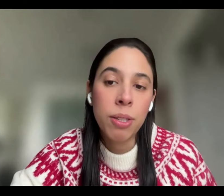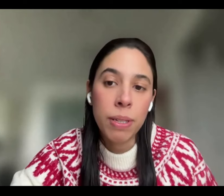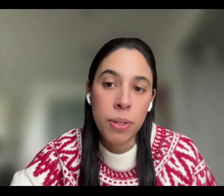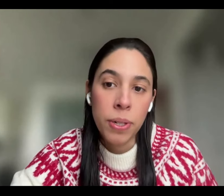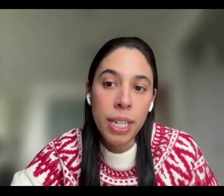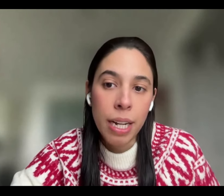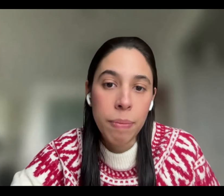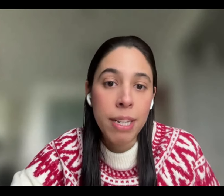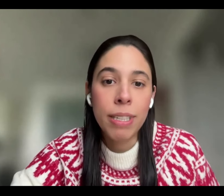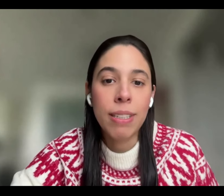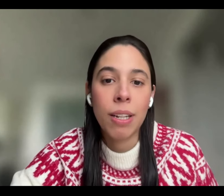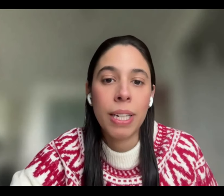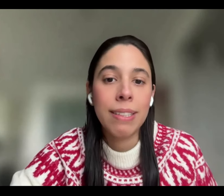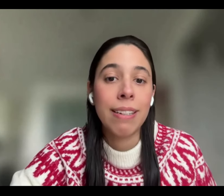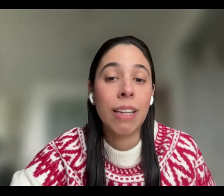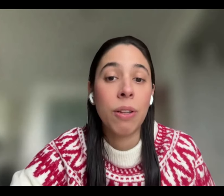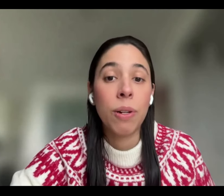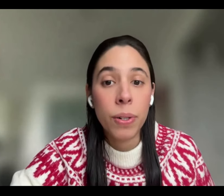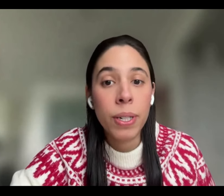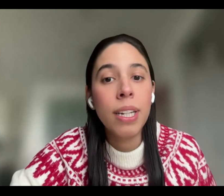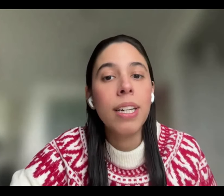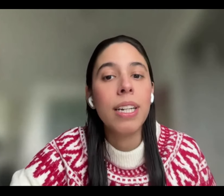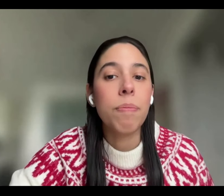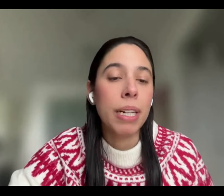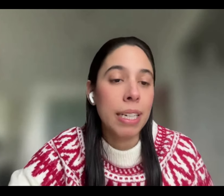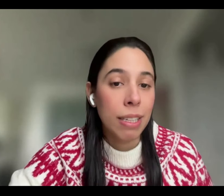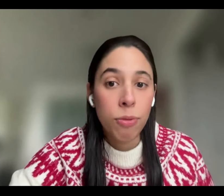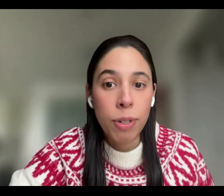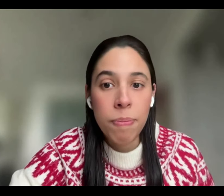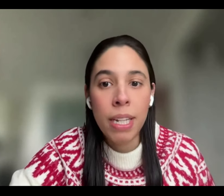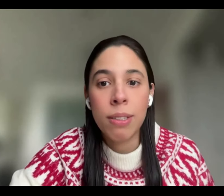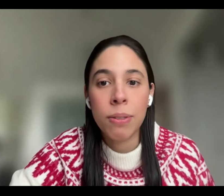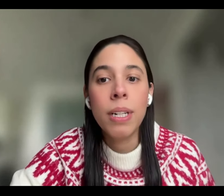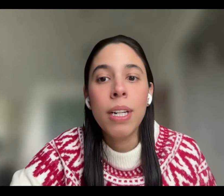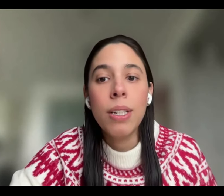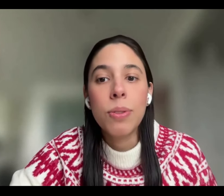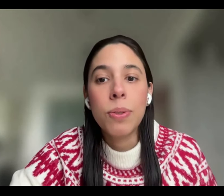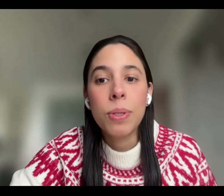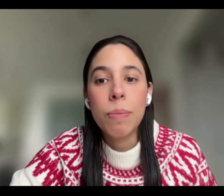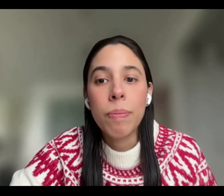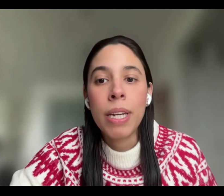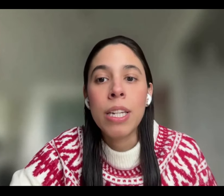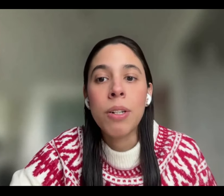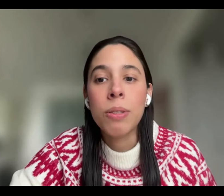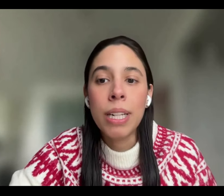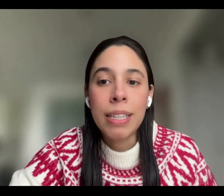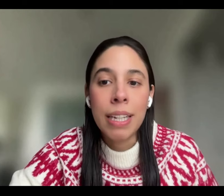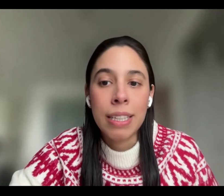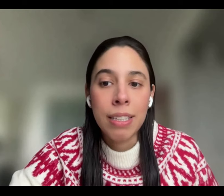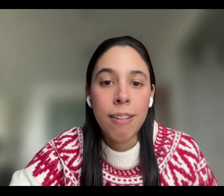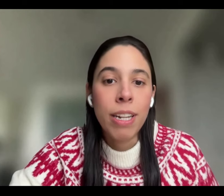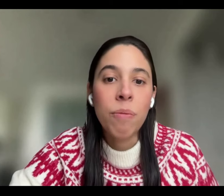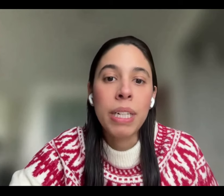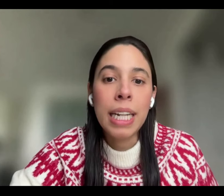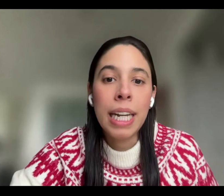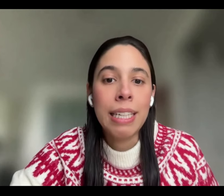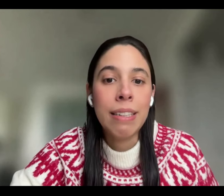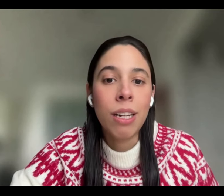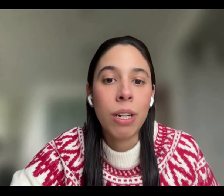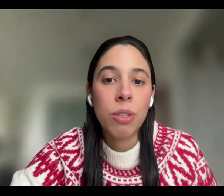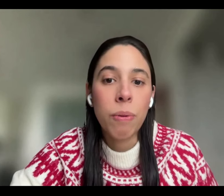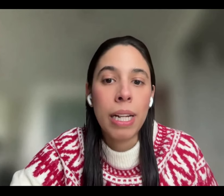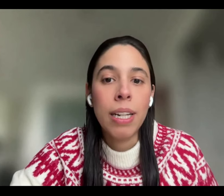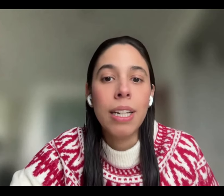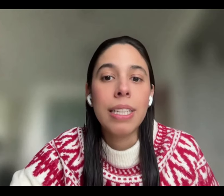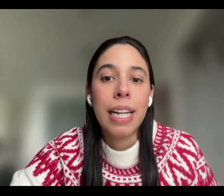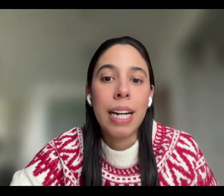lamenta su situación y ha manifestado que siente dolor y padece sufrimiento, sus médicos tratantes afirman que